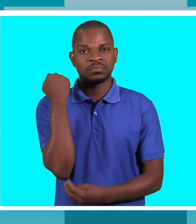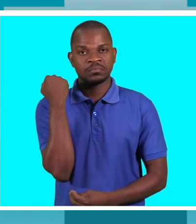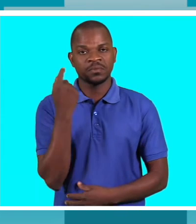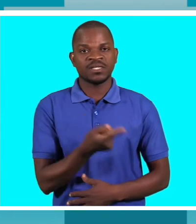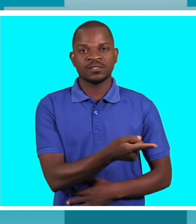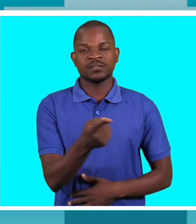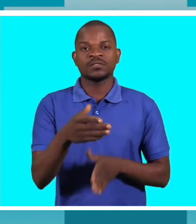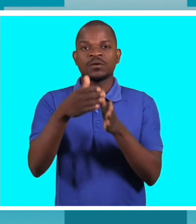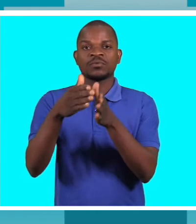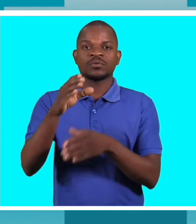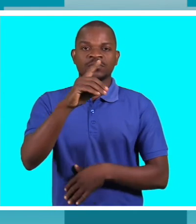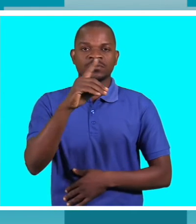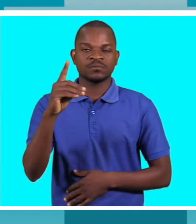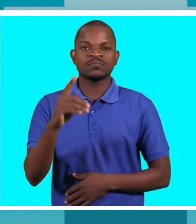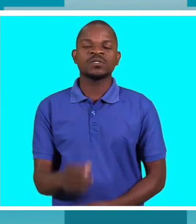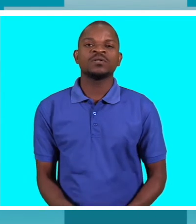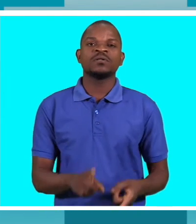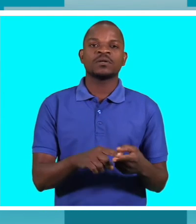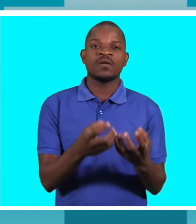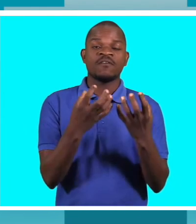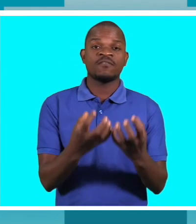pessoas com deficiência vivem, à falta de informação,